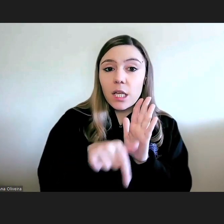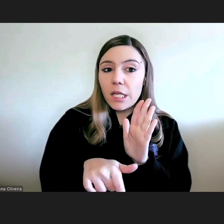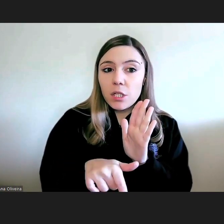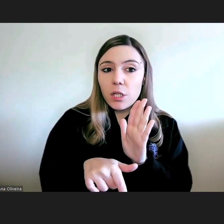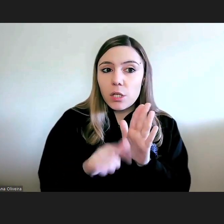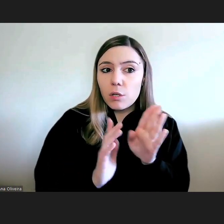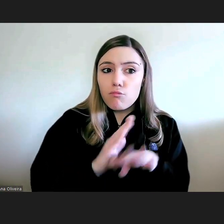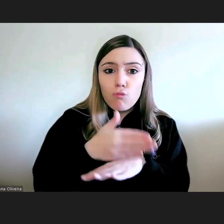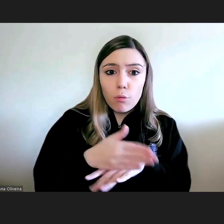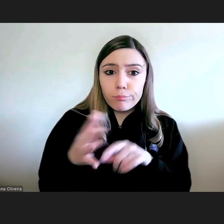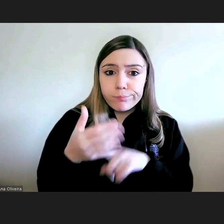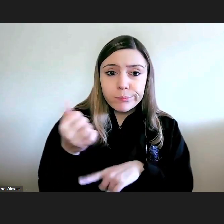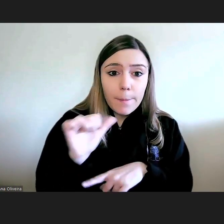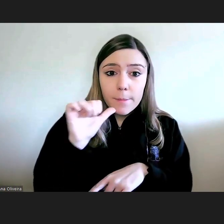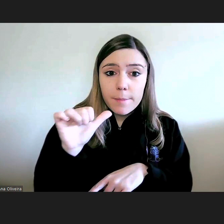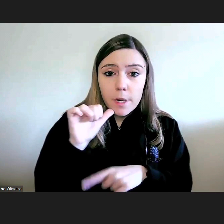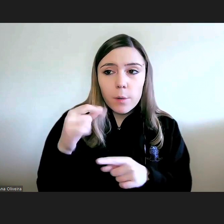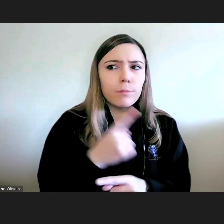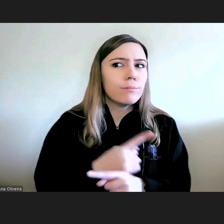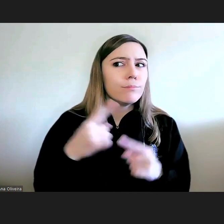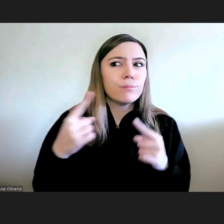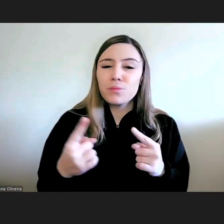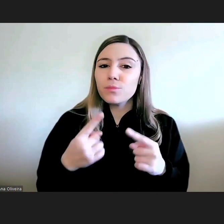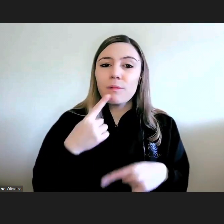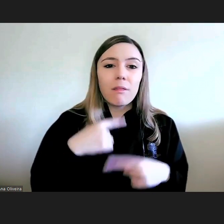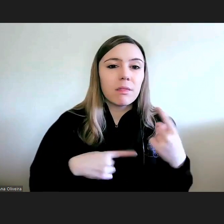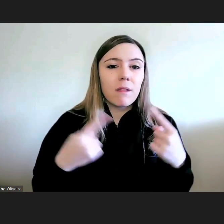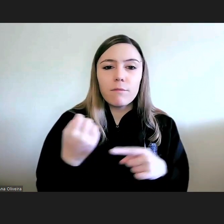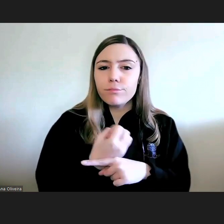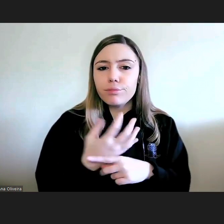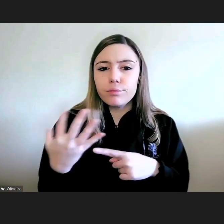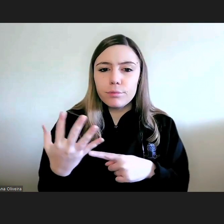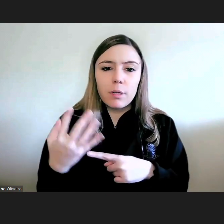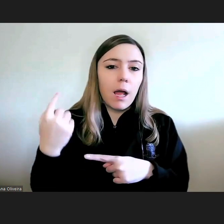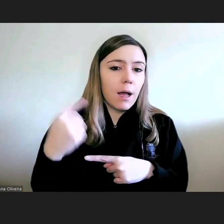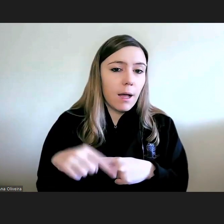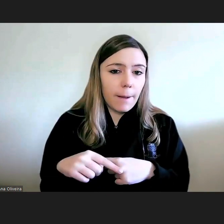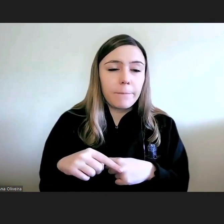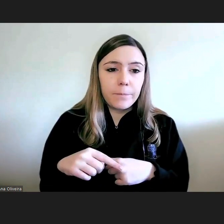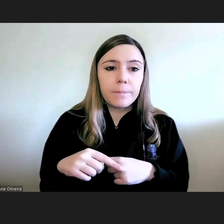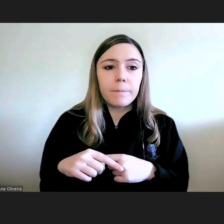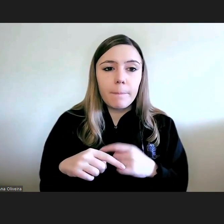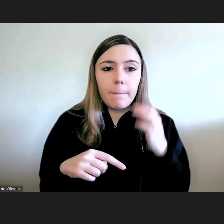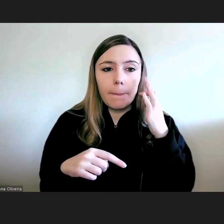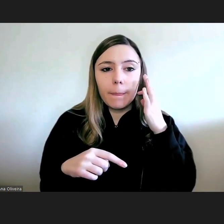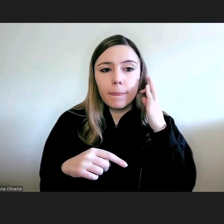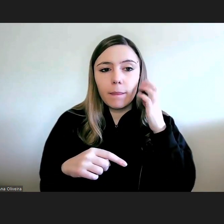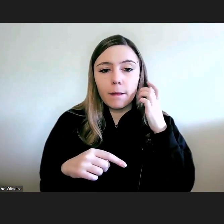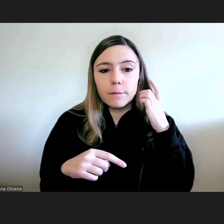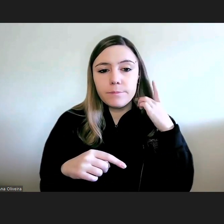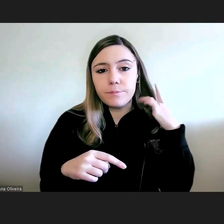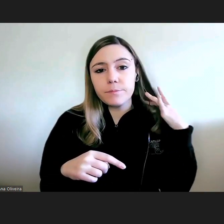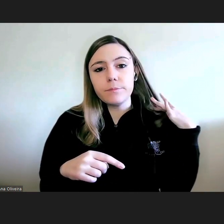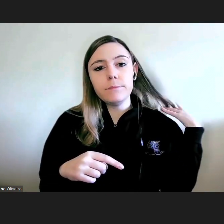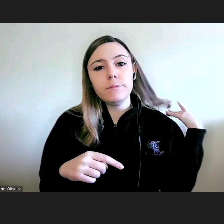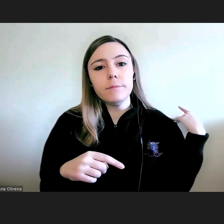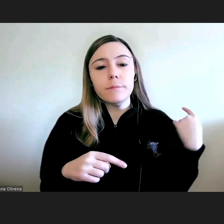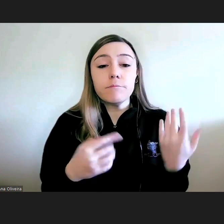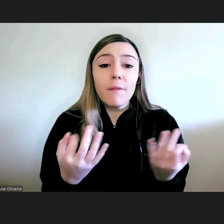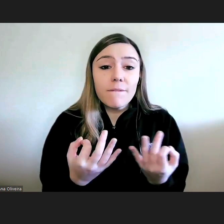somos confrontados com queixas avulsas como dizemos queixas avulsas e enfim e